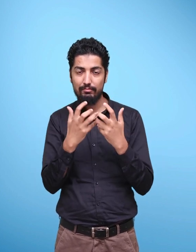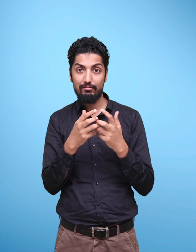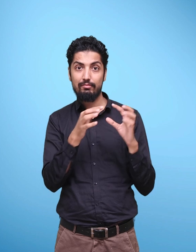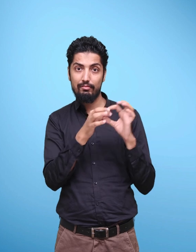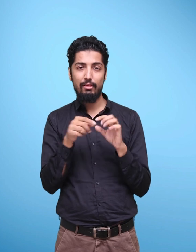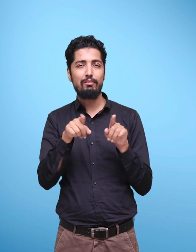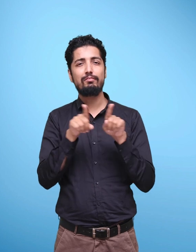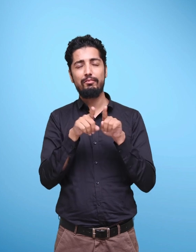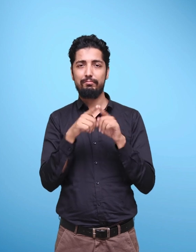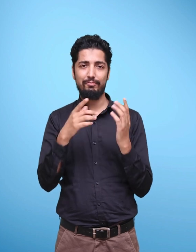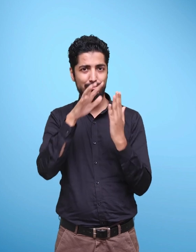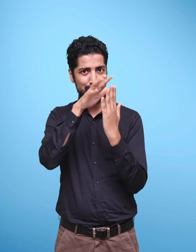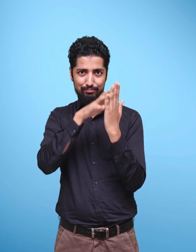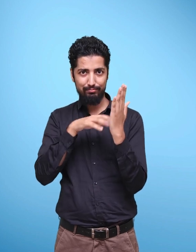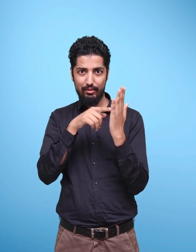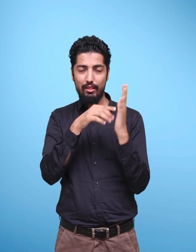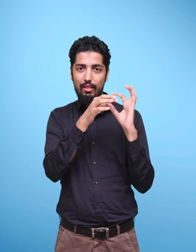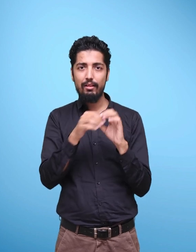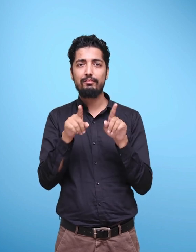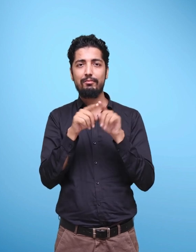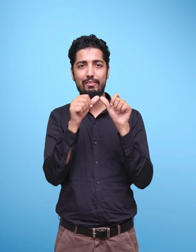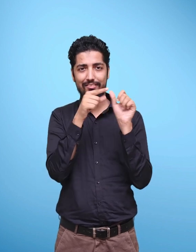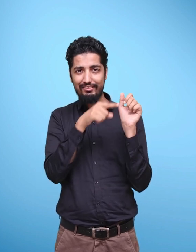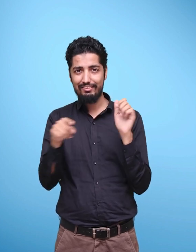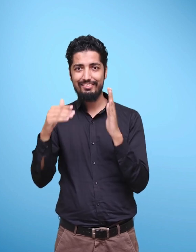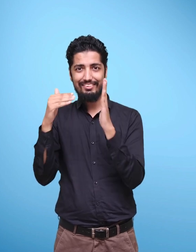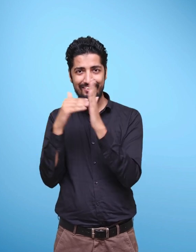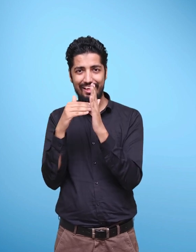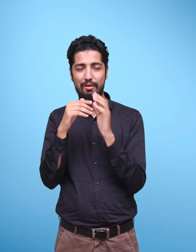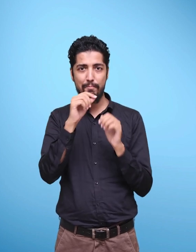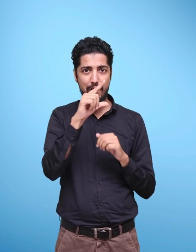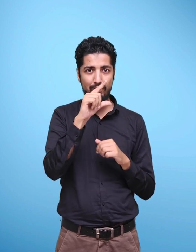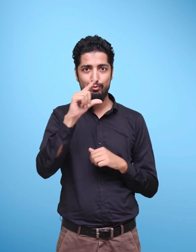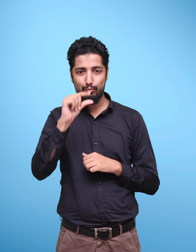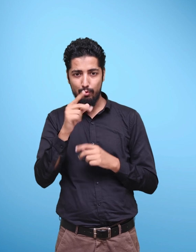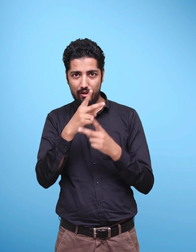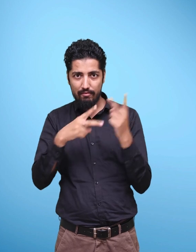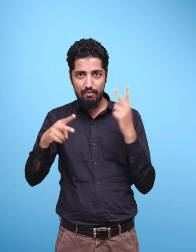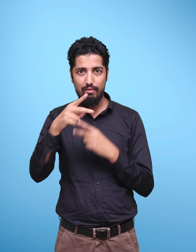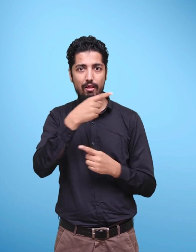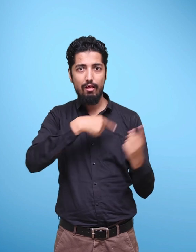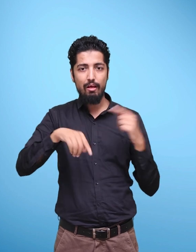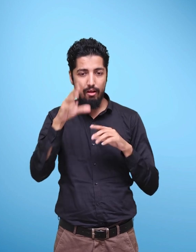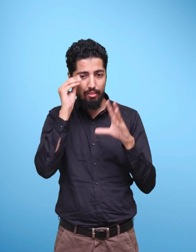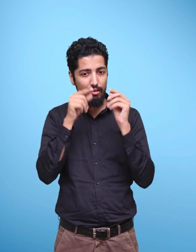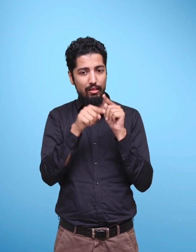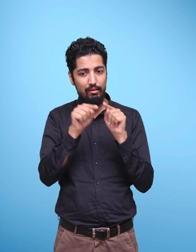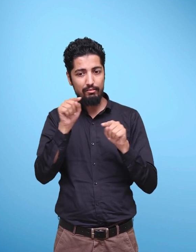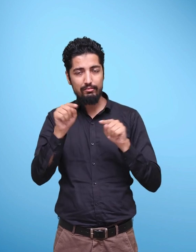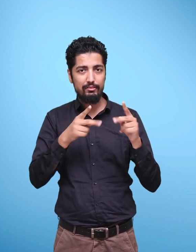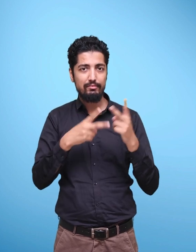the learners are given ample exposure to the alphabet, both small and capital letters.